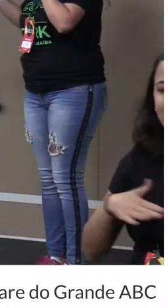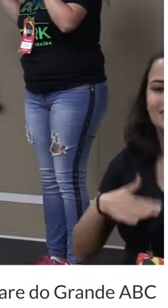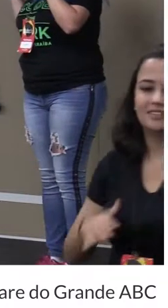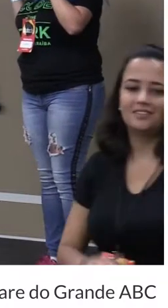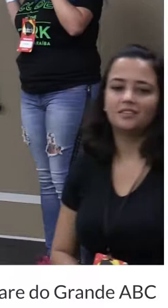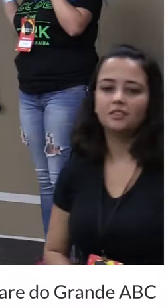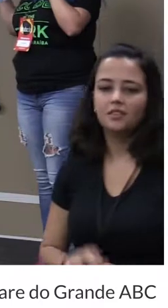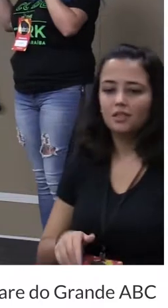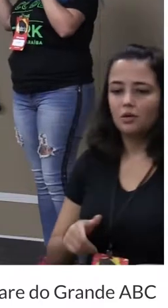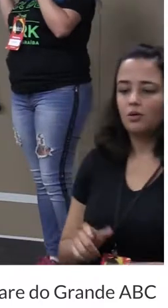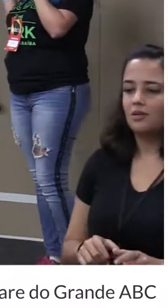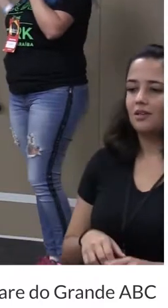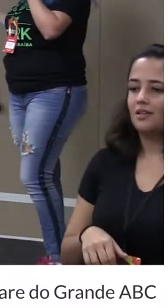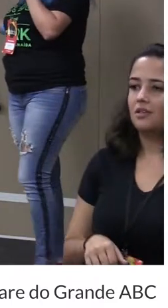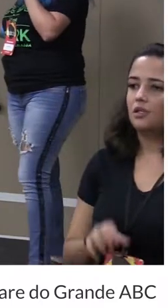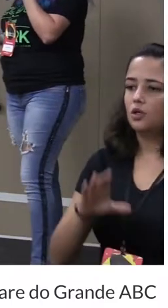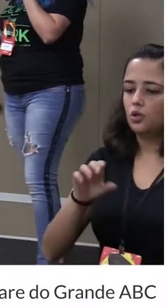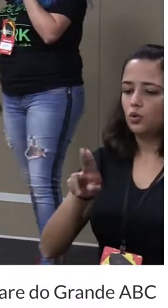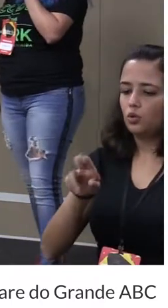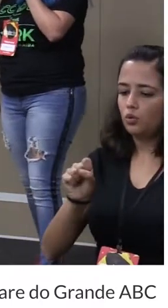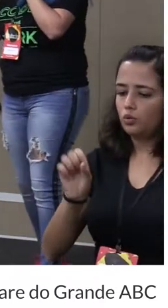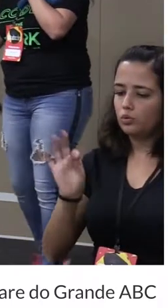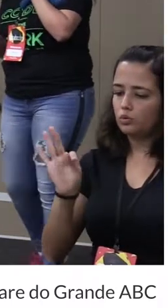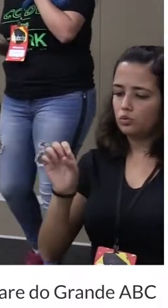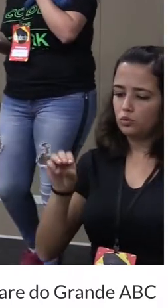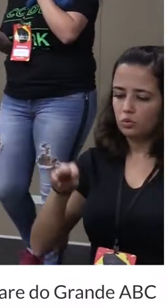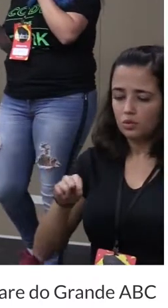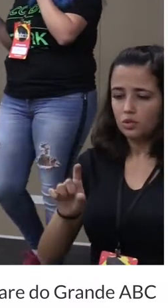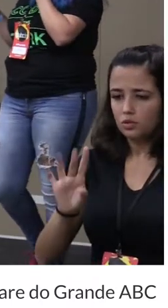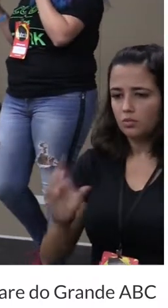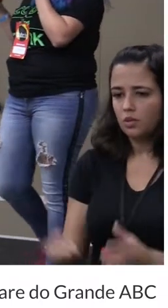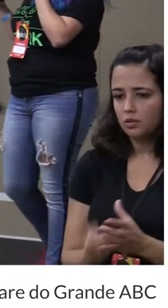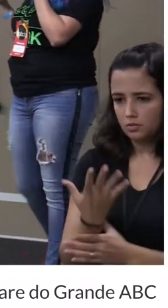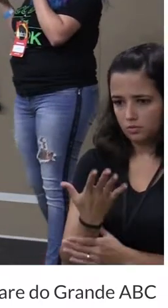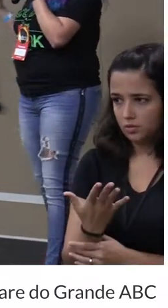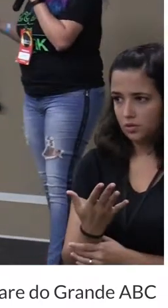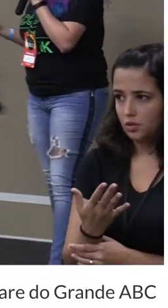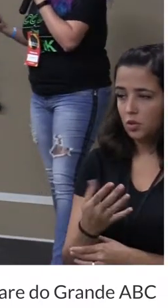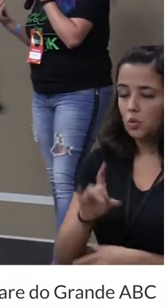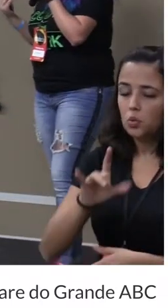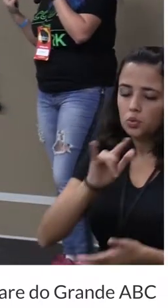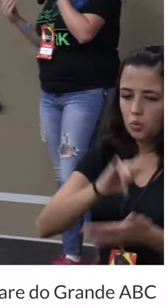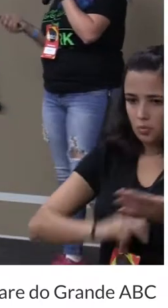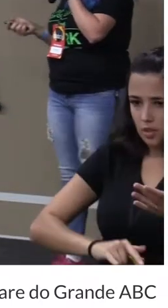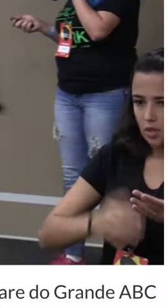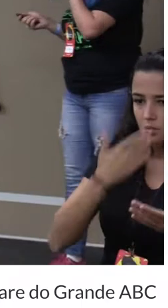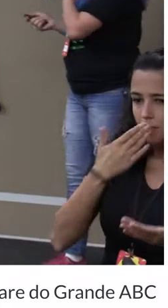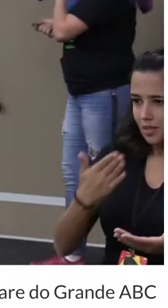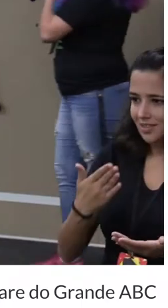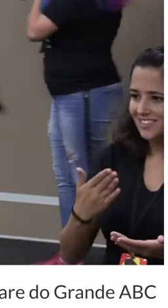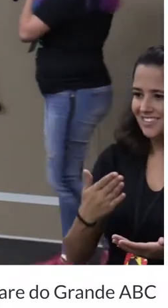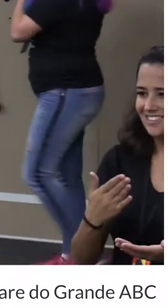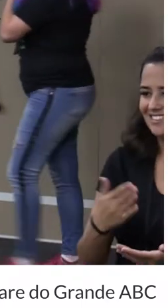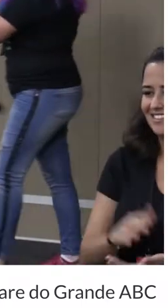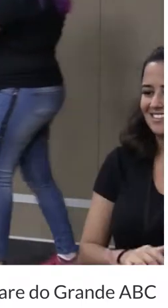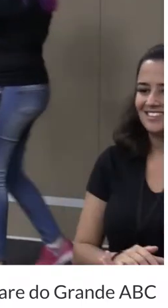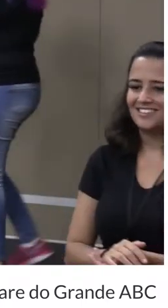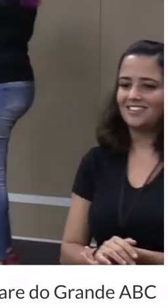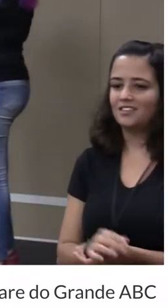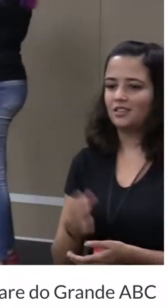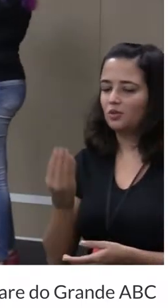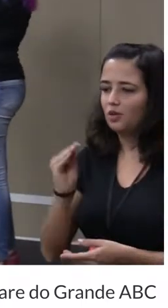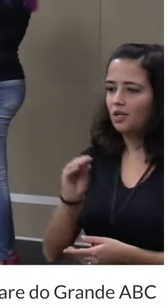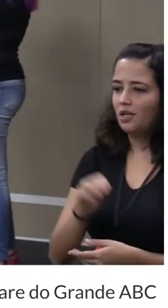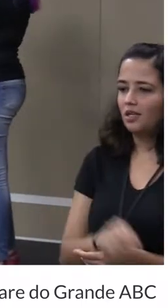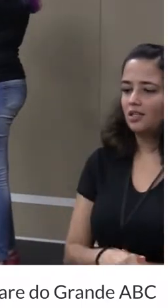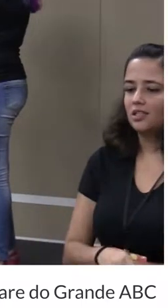definir minha tag. Pronto, é uma tag customizada. A única coisa que a documentação pede que vocês façam é colocar um